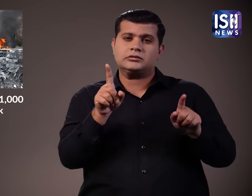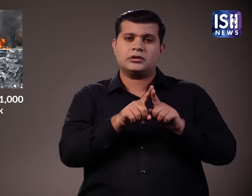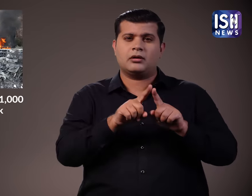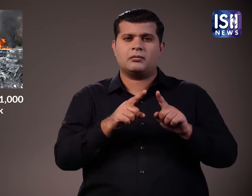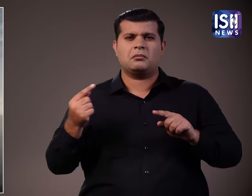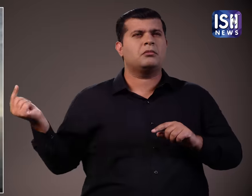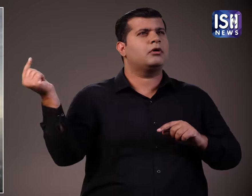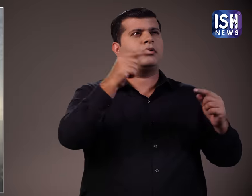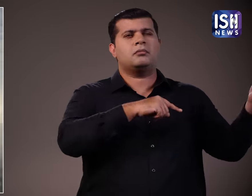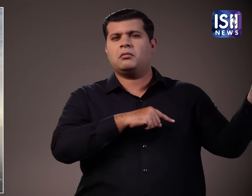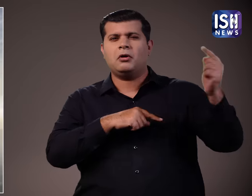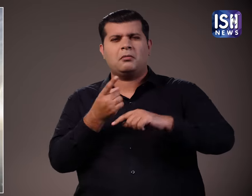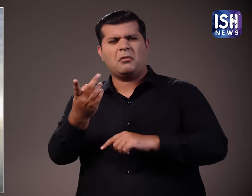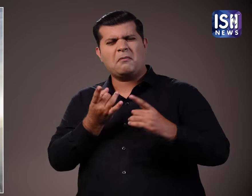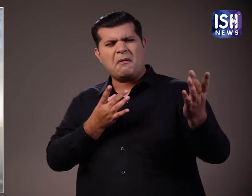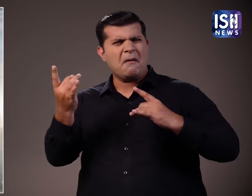आस्मान को भेद रहे है